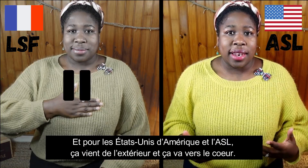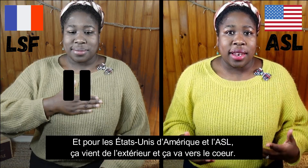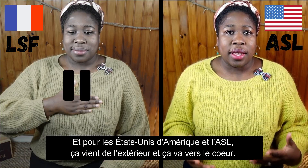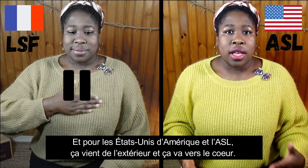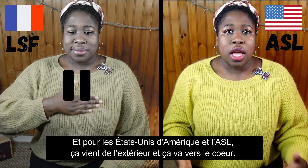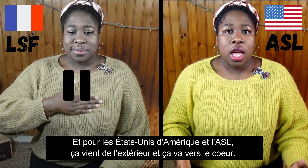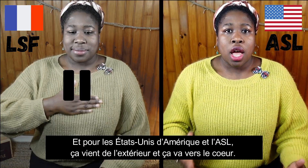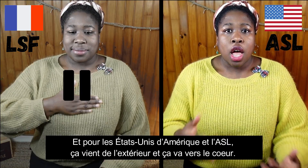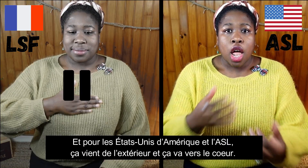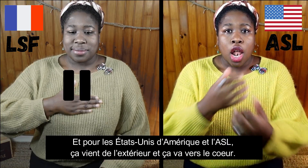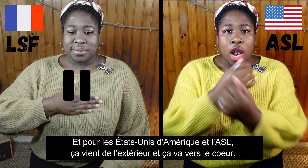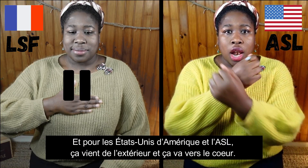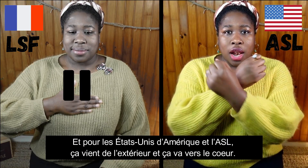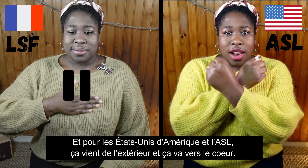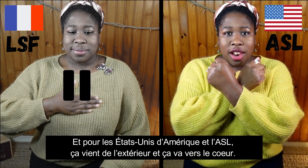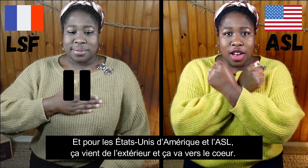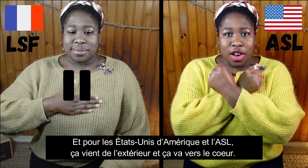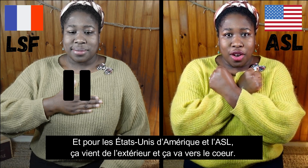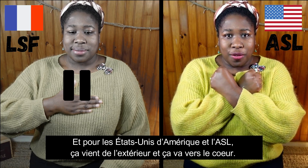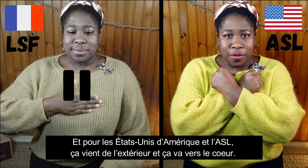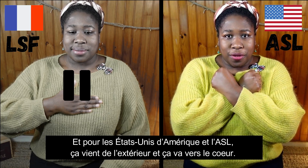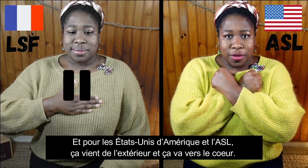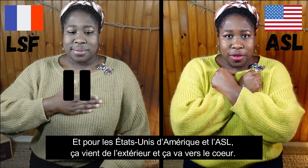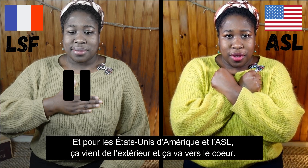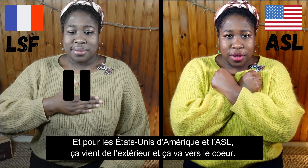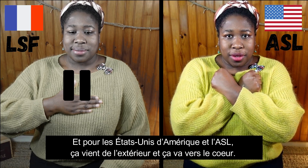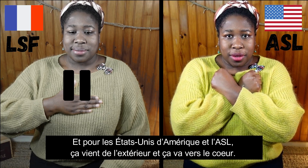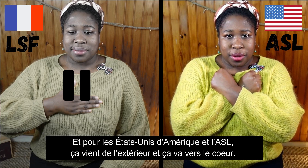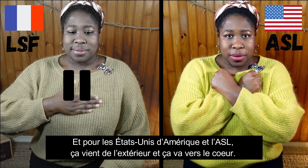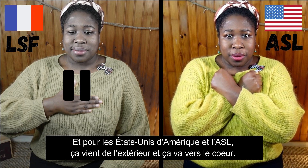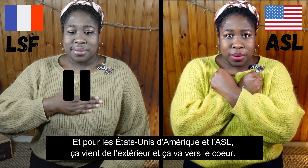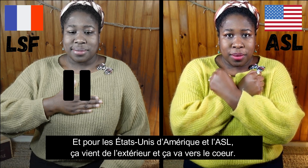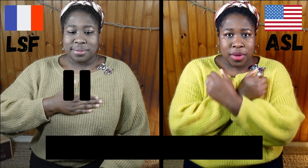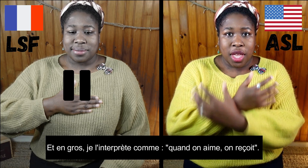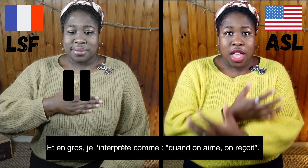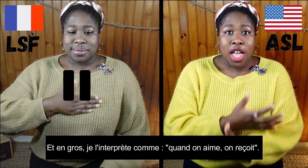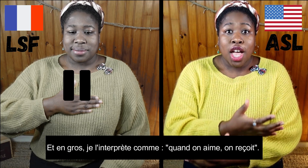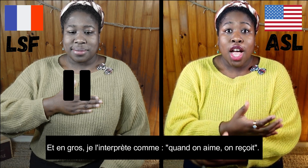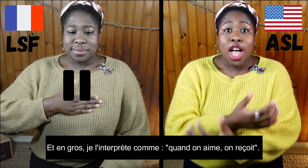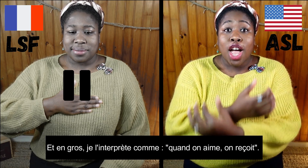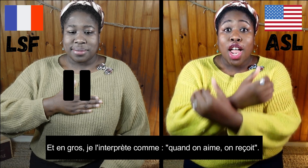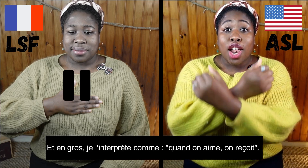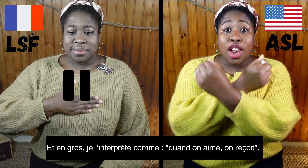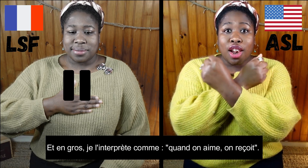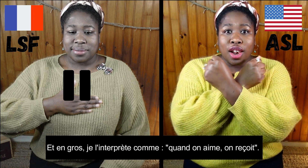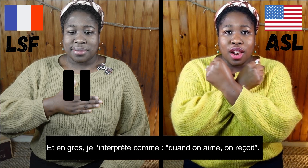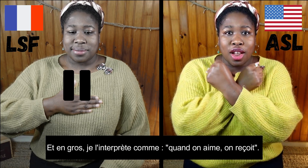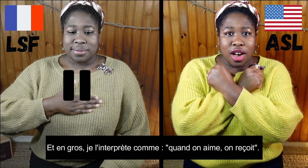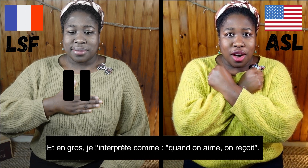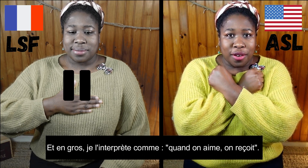Et pour les États-Unis d'Amérique et la SL, le mouvement vient de l'extérieur et va vers le cœur. En gros je l'interprète comme quand on